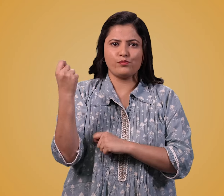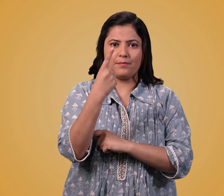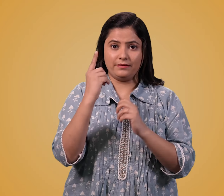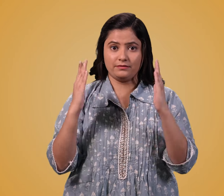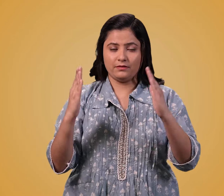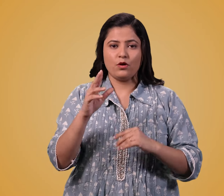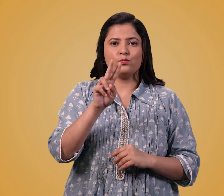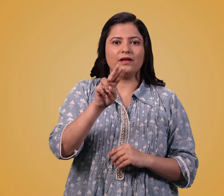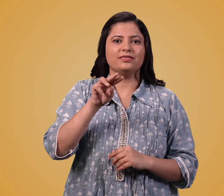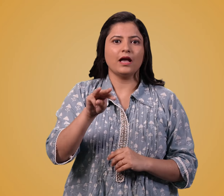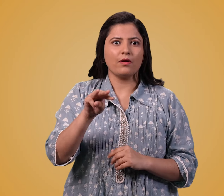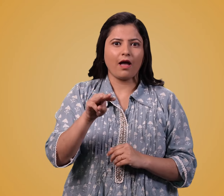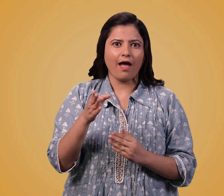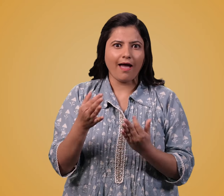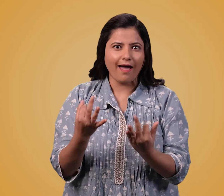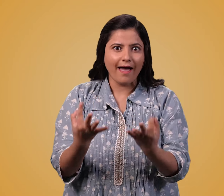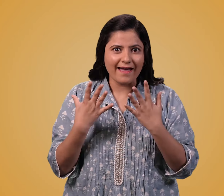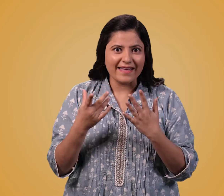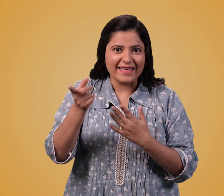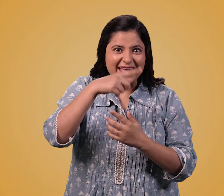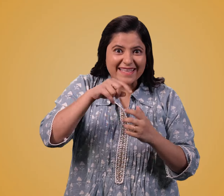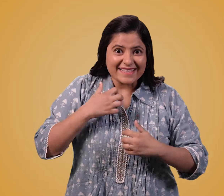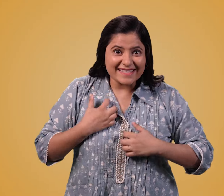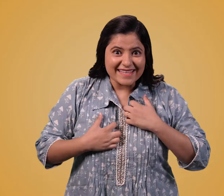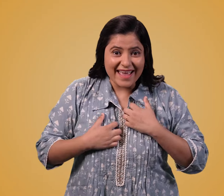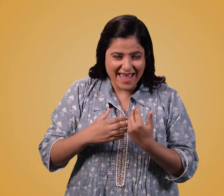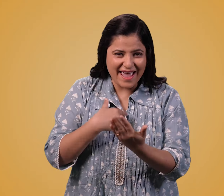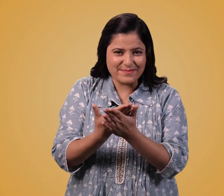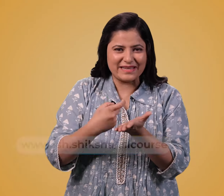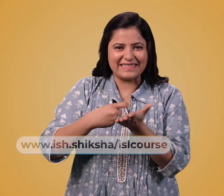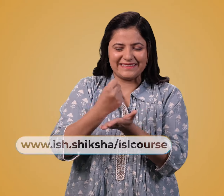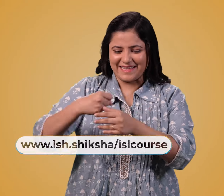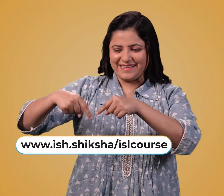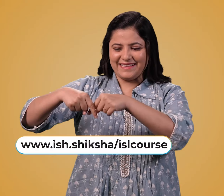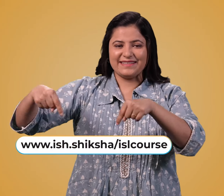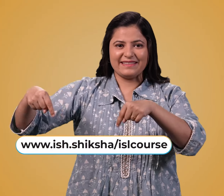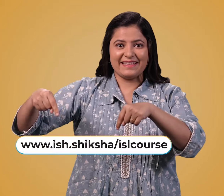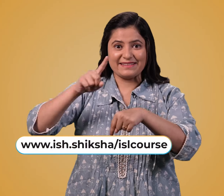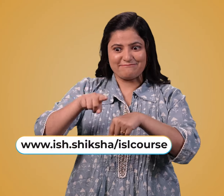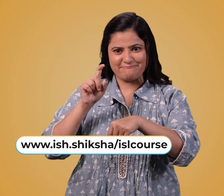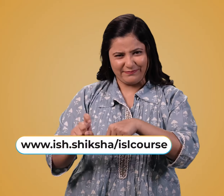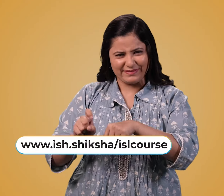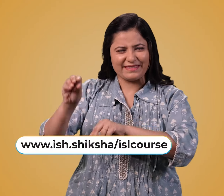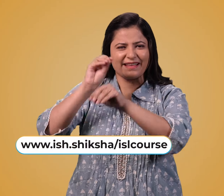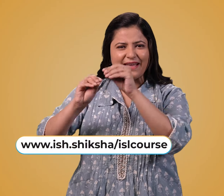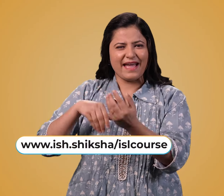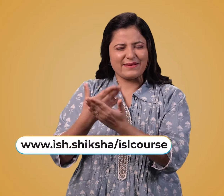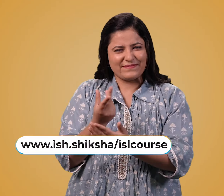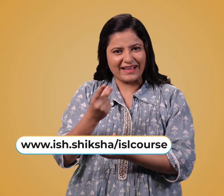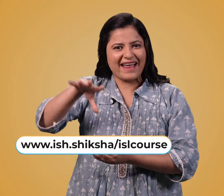यह एक महिने का कोर्स और फीस 2000 रुपे है क्या रुमान चक नहीं है रेजिस्टर करने के लिए इस लिंक पर क्लिक करें रेजिस्टर